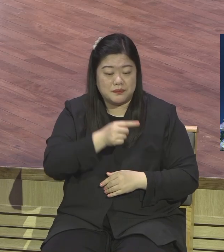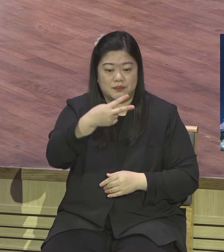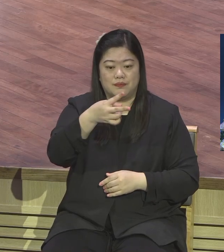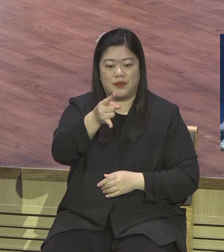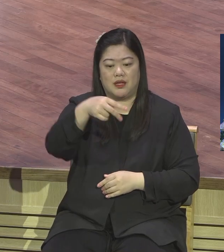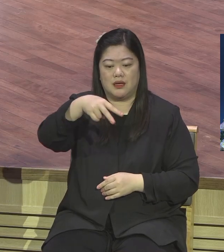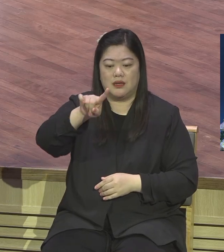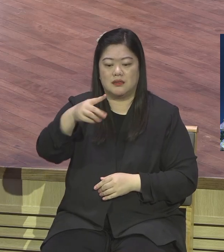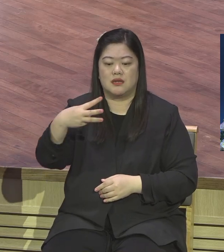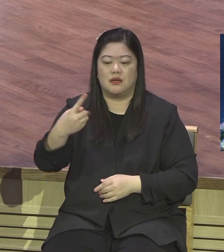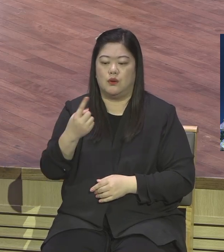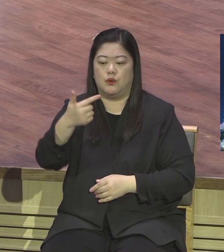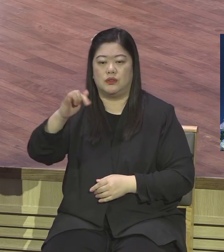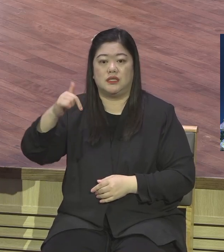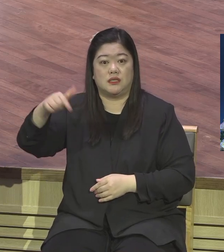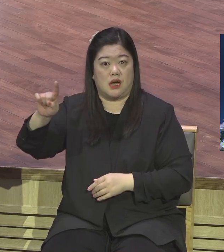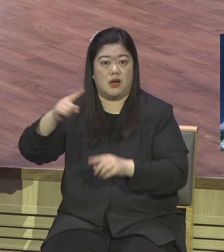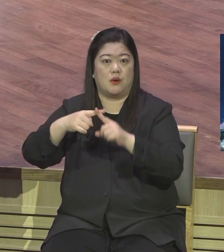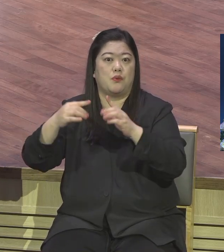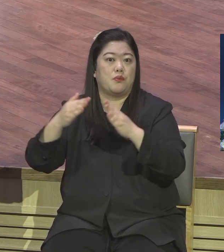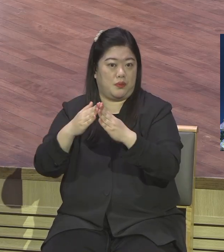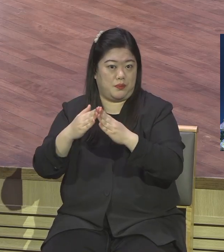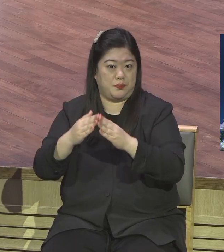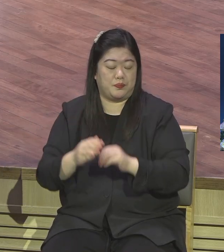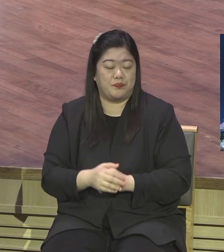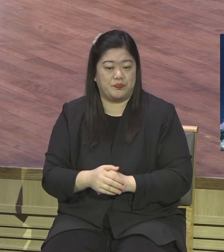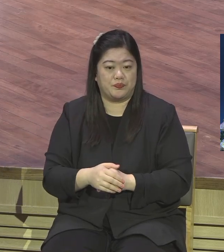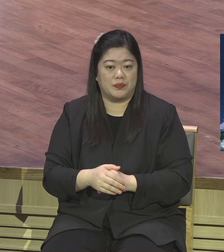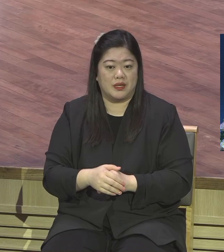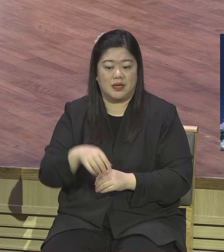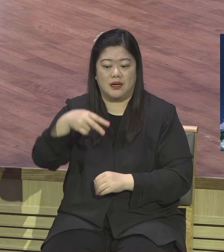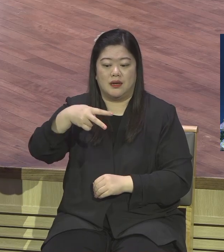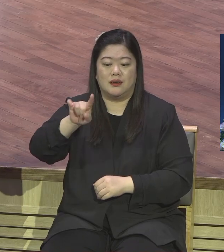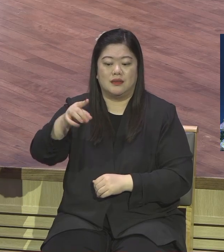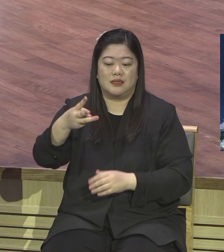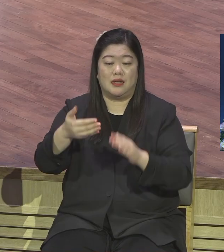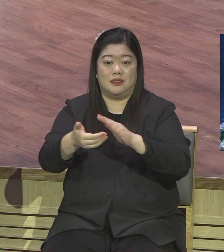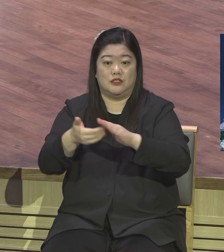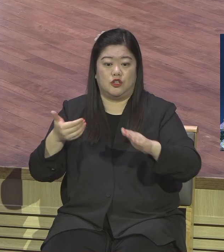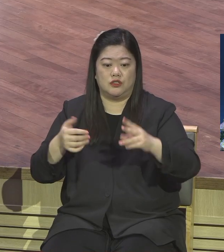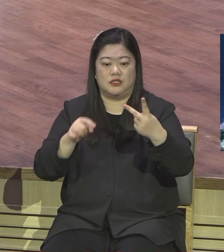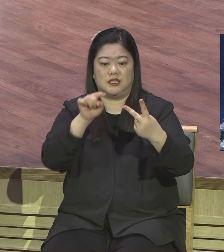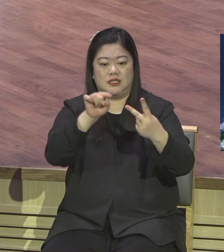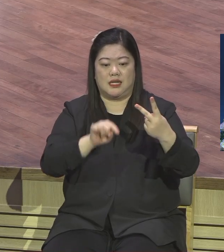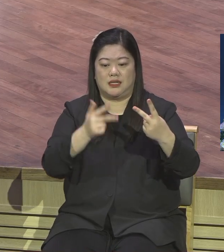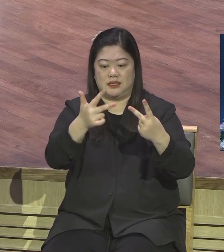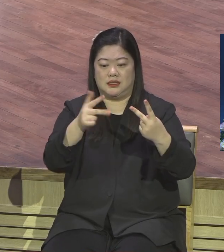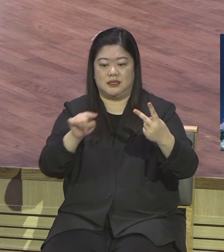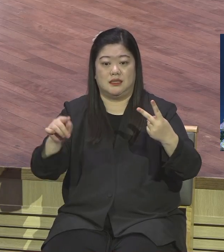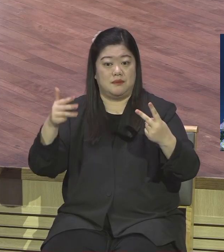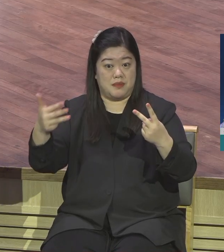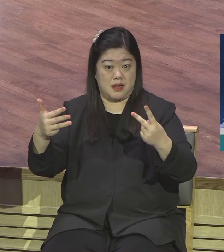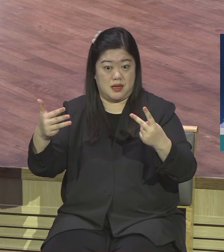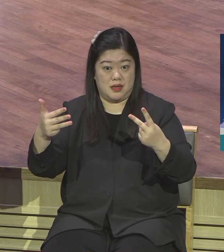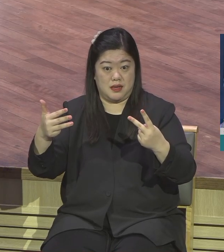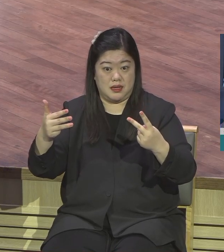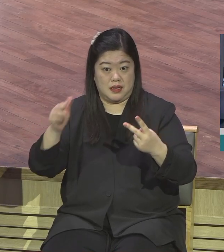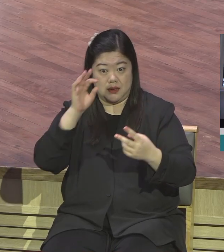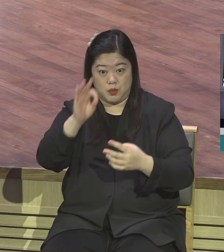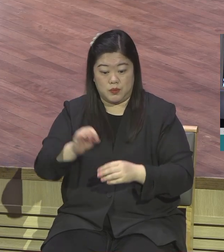대산료리카 전서 1장 7절로 8절에 오면 사도 바울이 이렇게 대산료리카 교회를 말합니다 그러므로 너희가